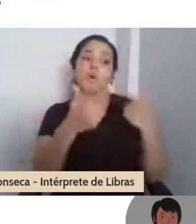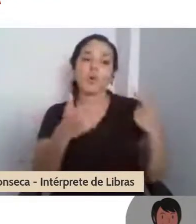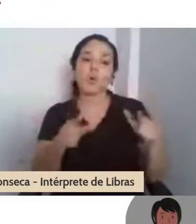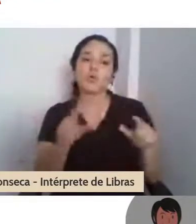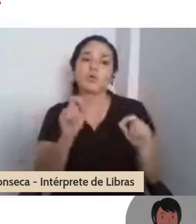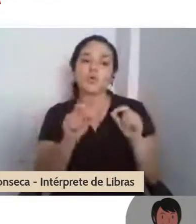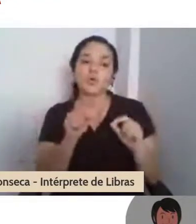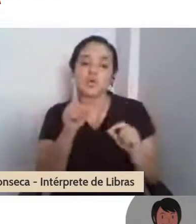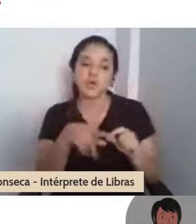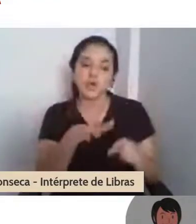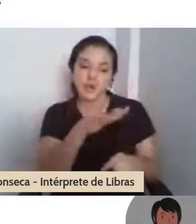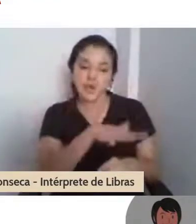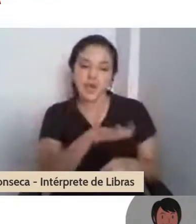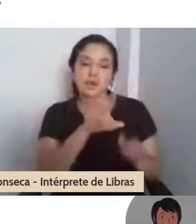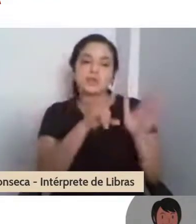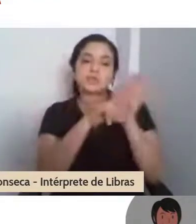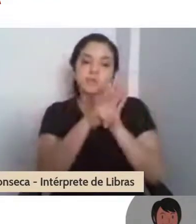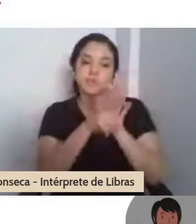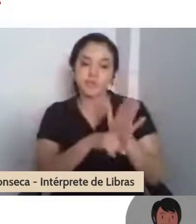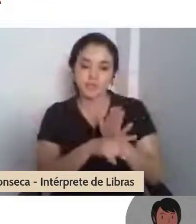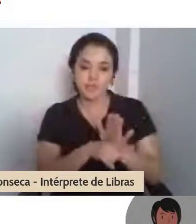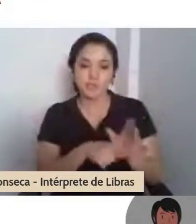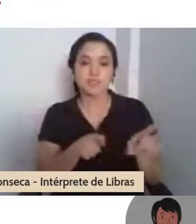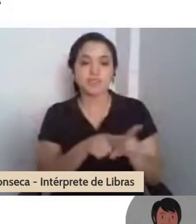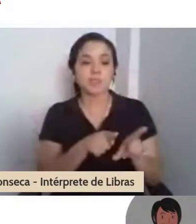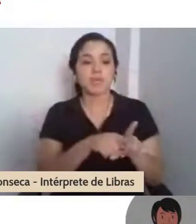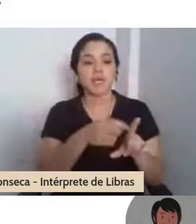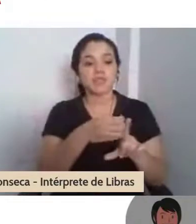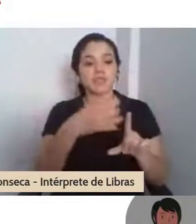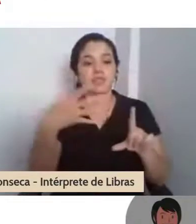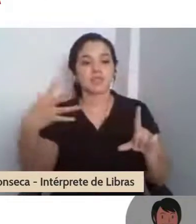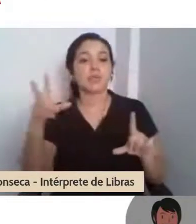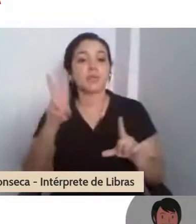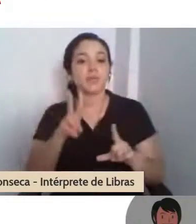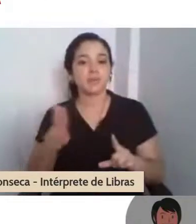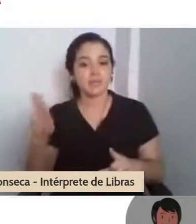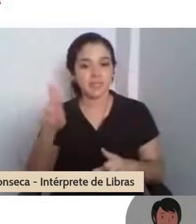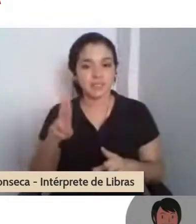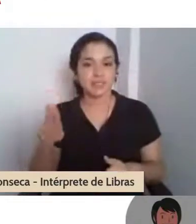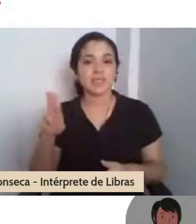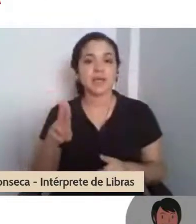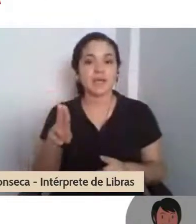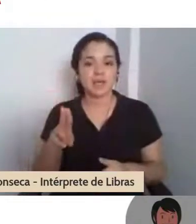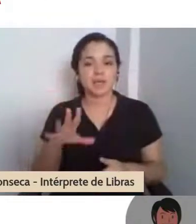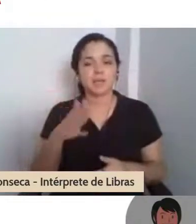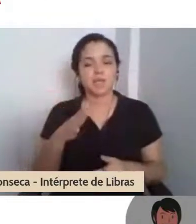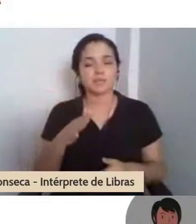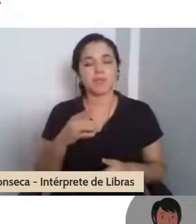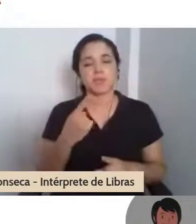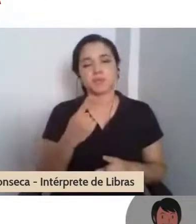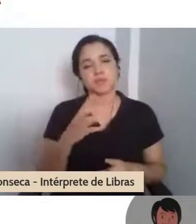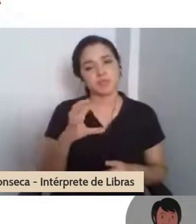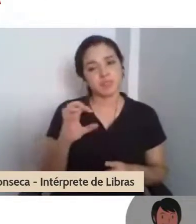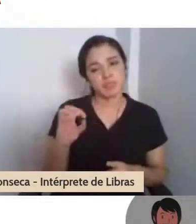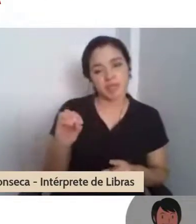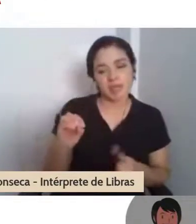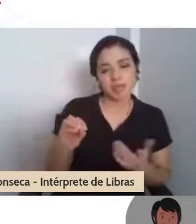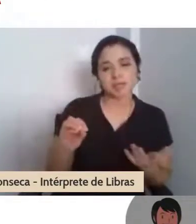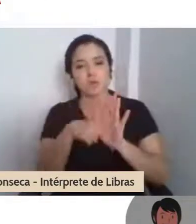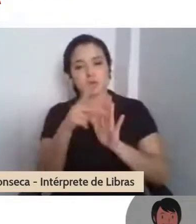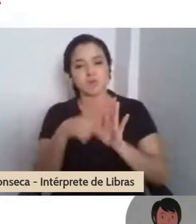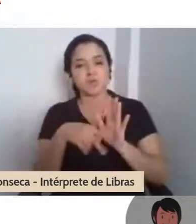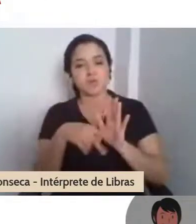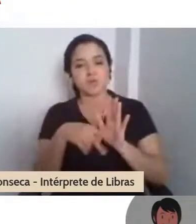extensão universitária, perto de dez projetos de extensão que nós